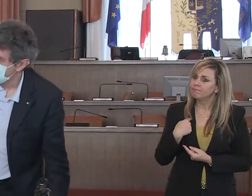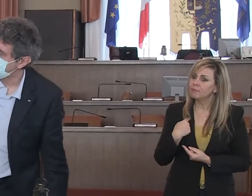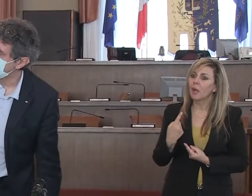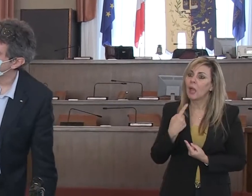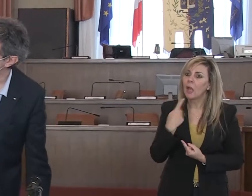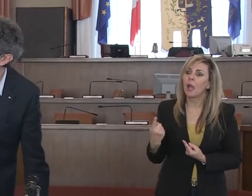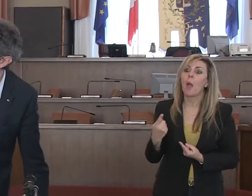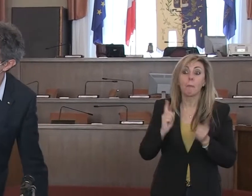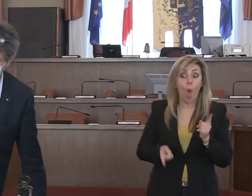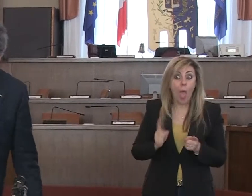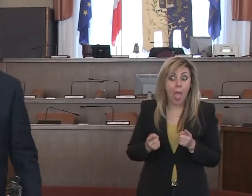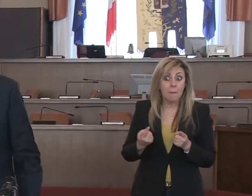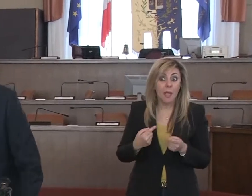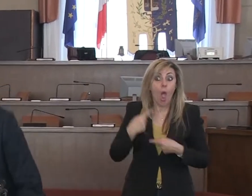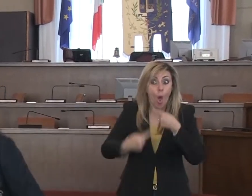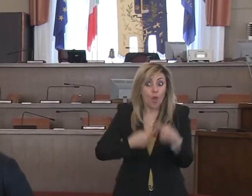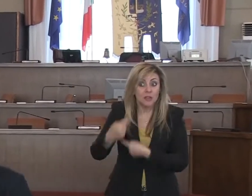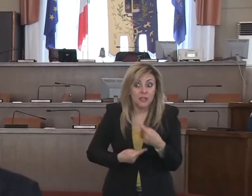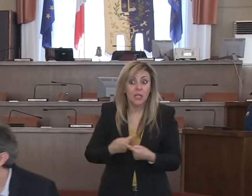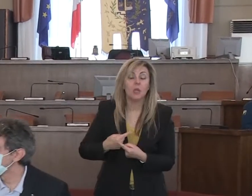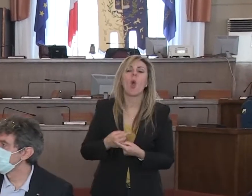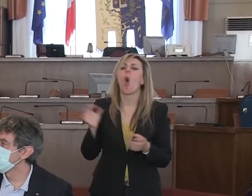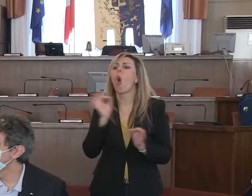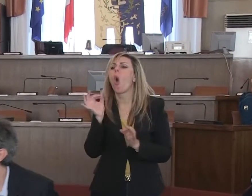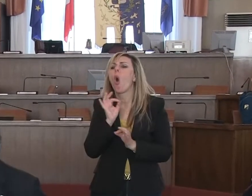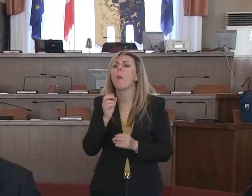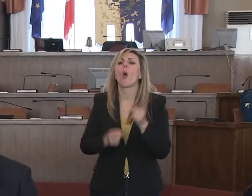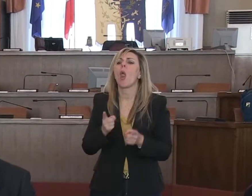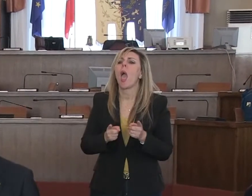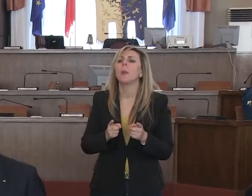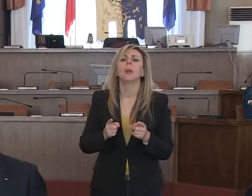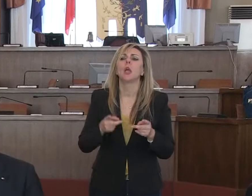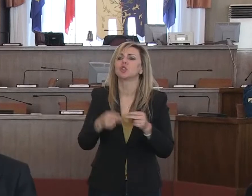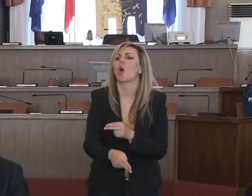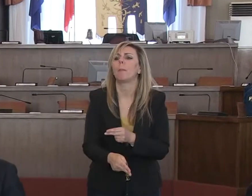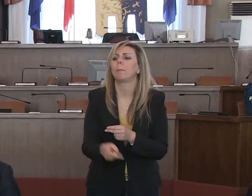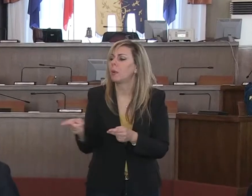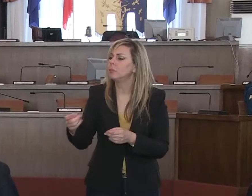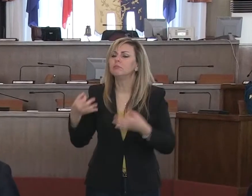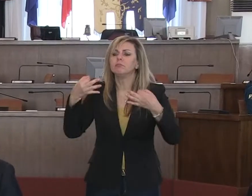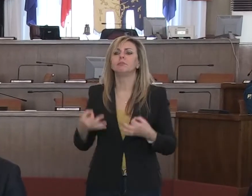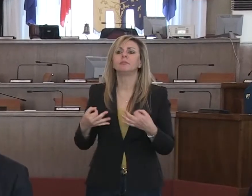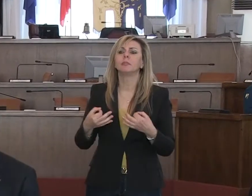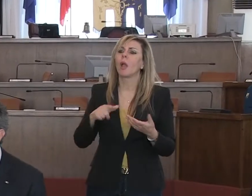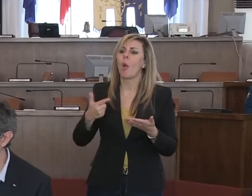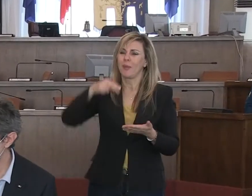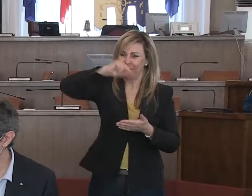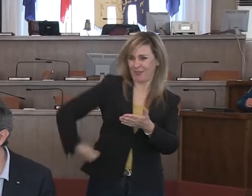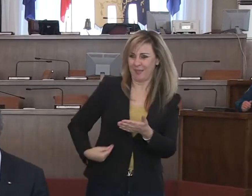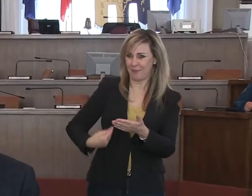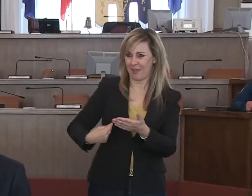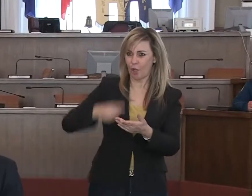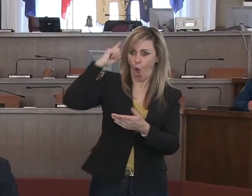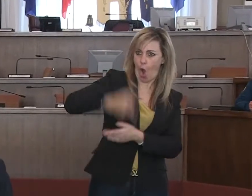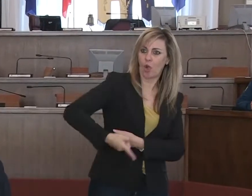realtà polemiche dal governo, insomma, in cui continuano l'ordinanza per questa messa in vigore per